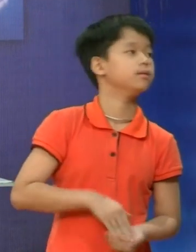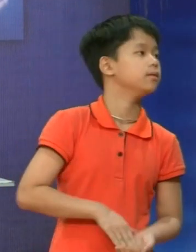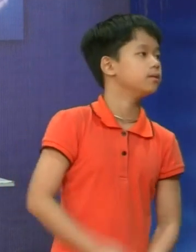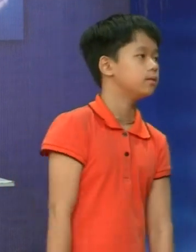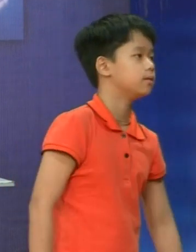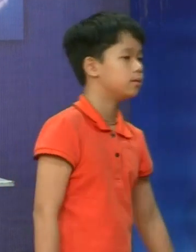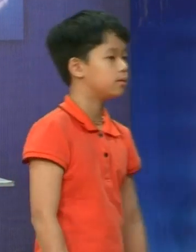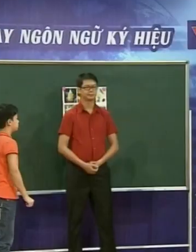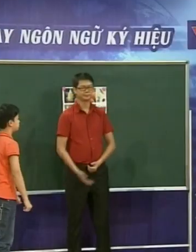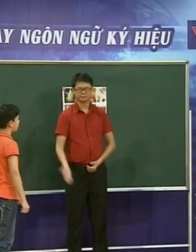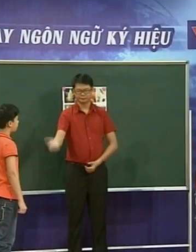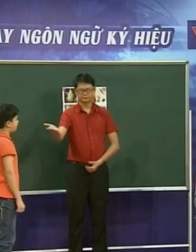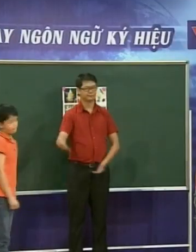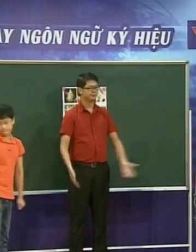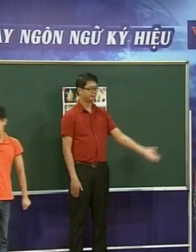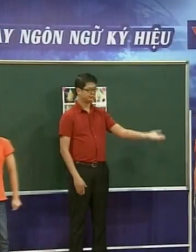rửa bát nữa đấy Các em đã thực hành rất tốt